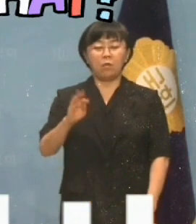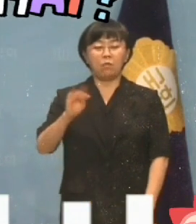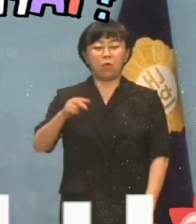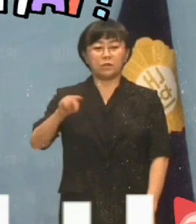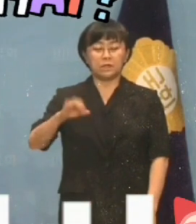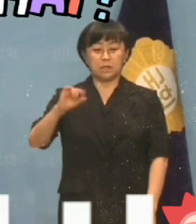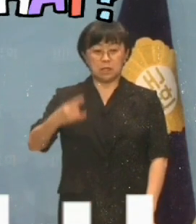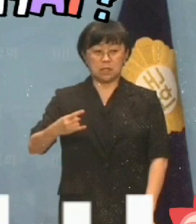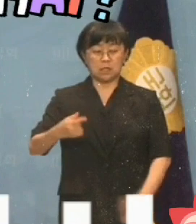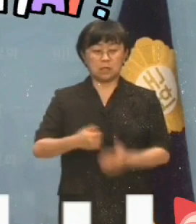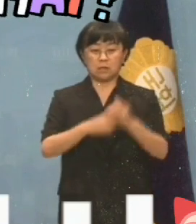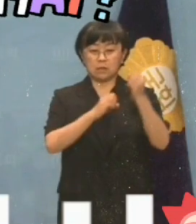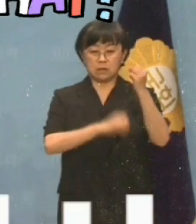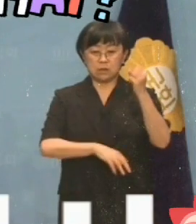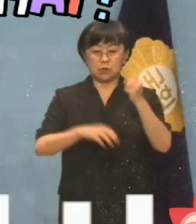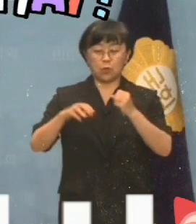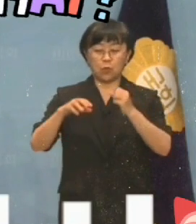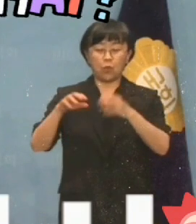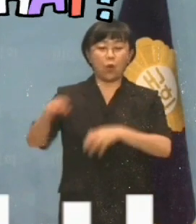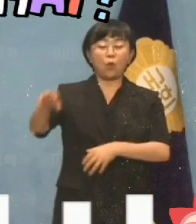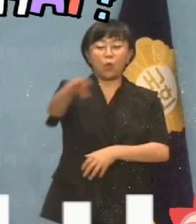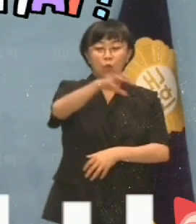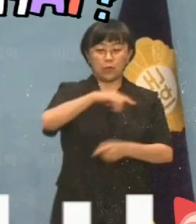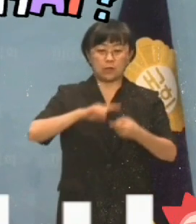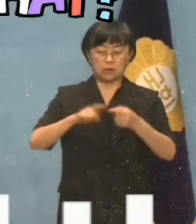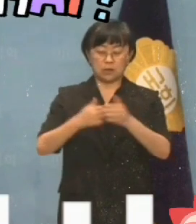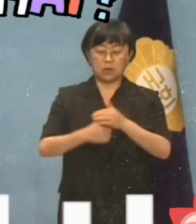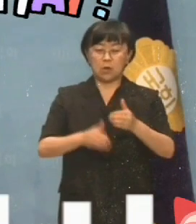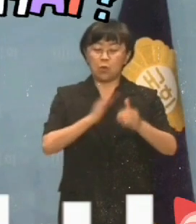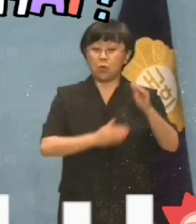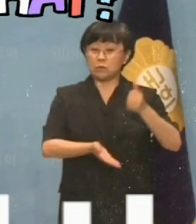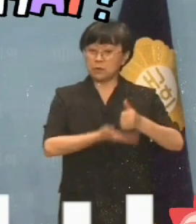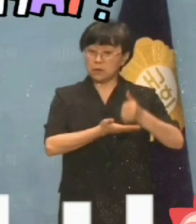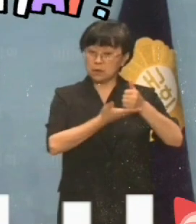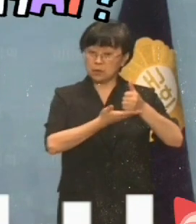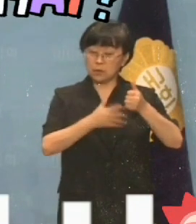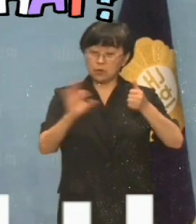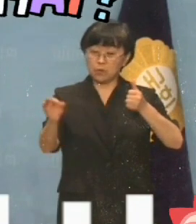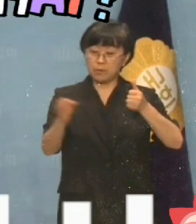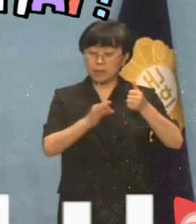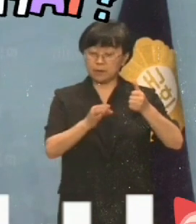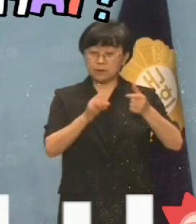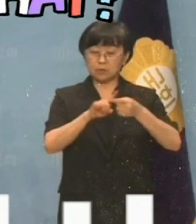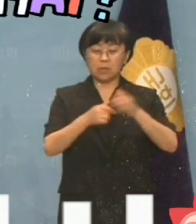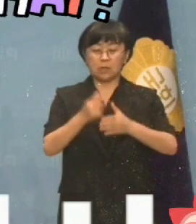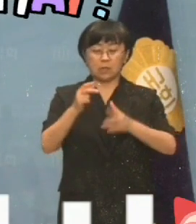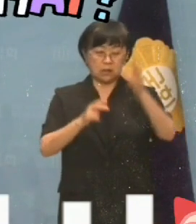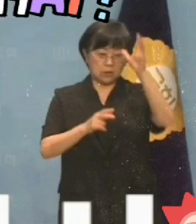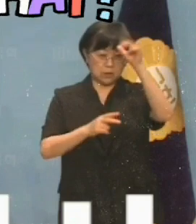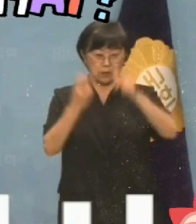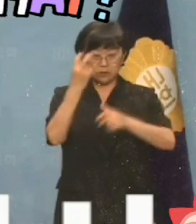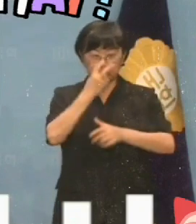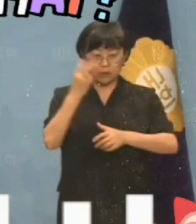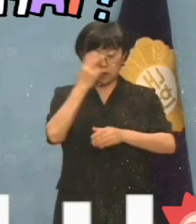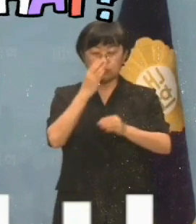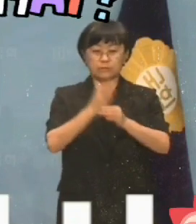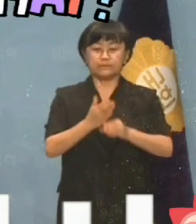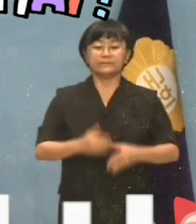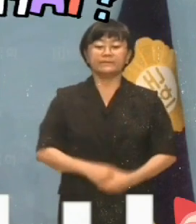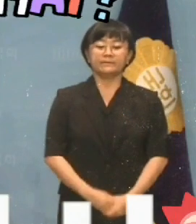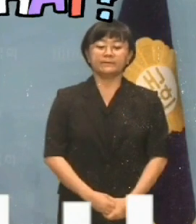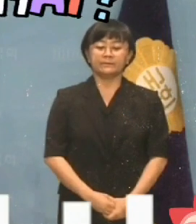국민의힘 의원이 기초의원들로부터 공천 대가로 금품을 수사한 혐의로 경찰 수사를 받고 있는 것으로